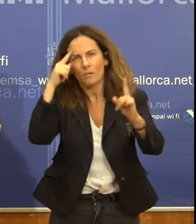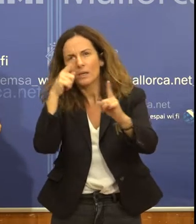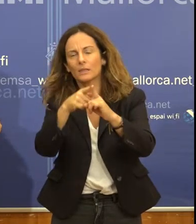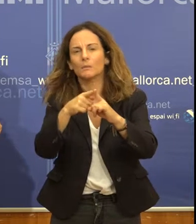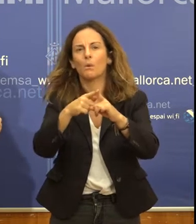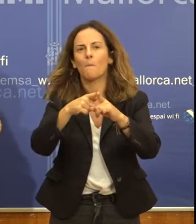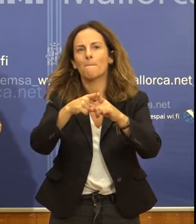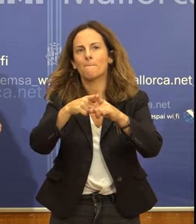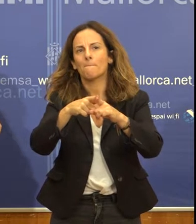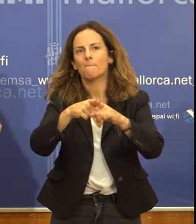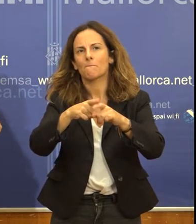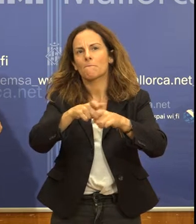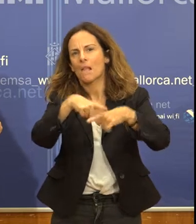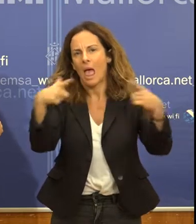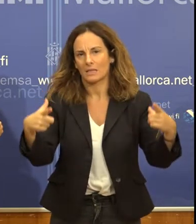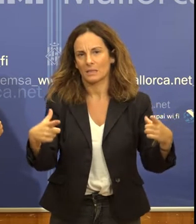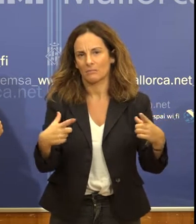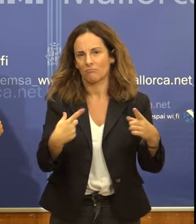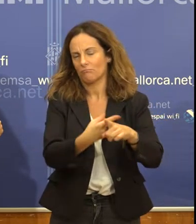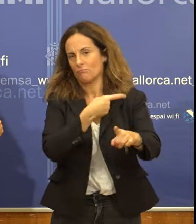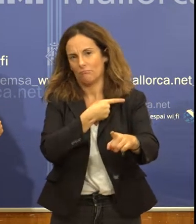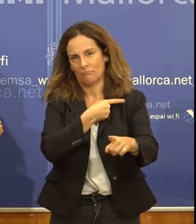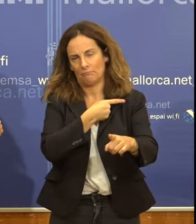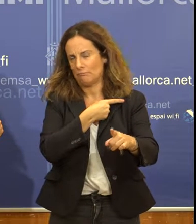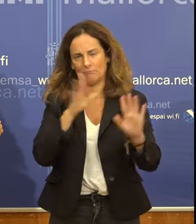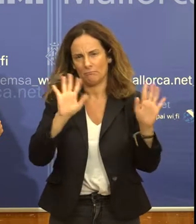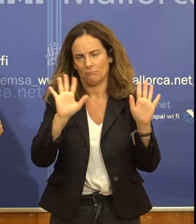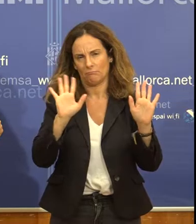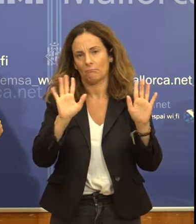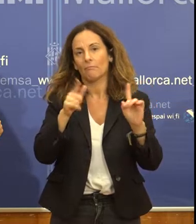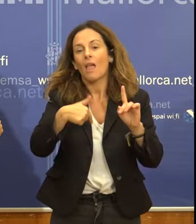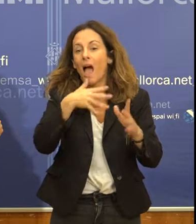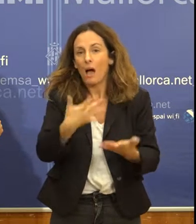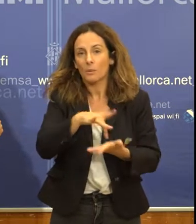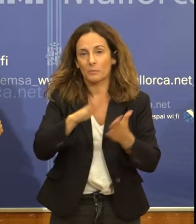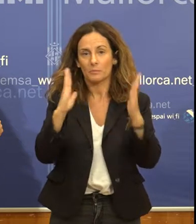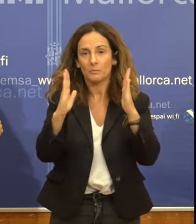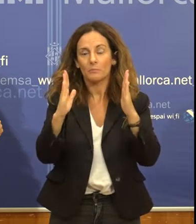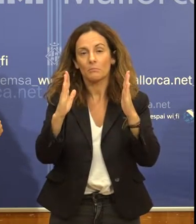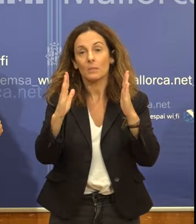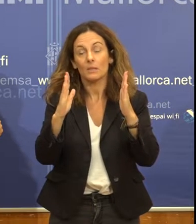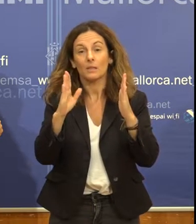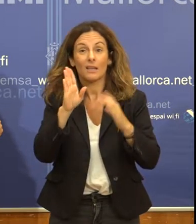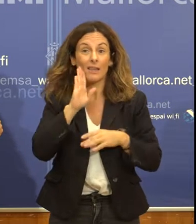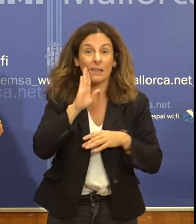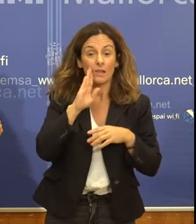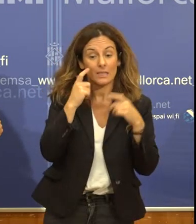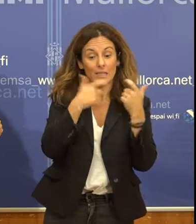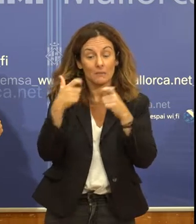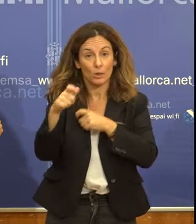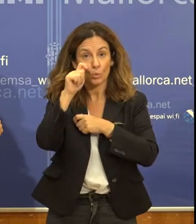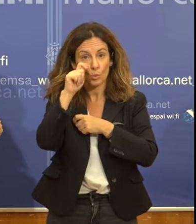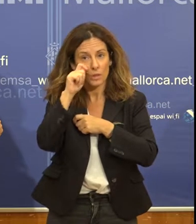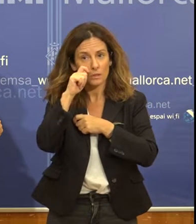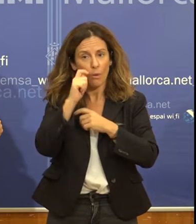encara més, de manera desorbitada. És el moment de tractar de desenvolupar aquells segments turístics